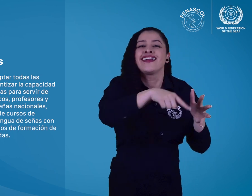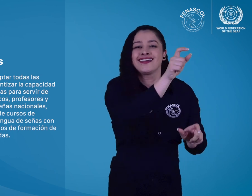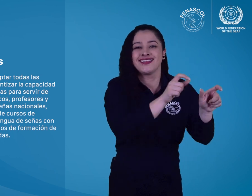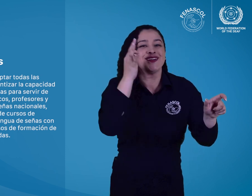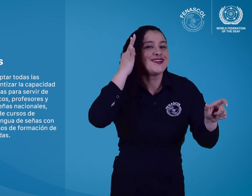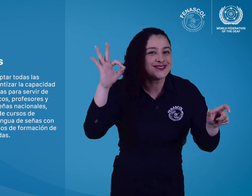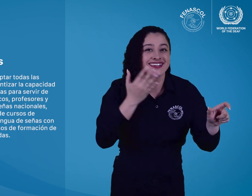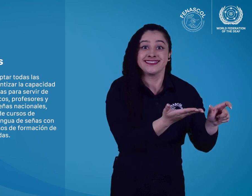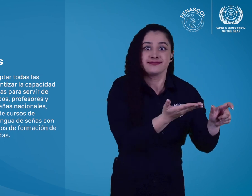personas sordas.